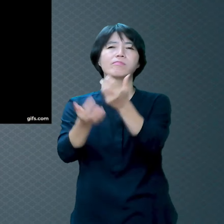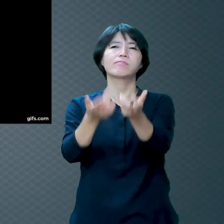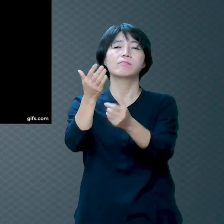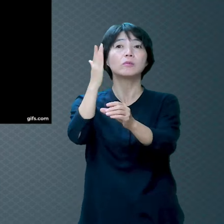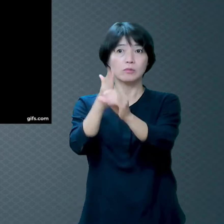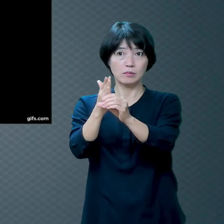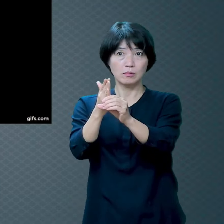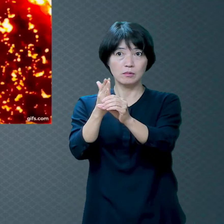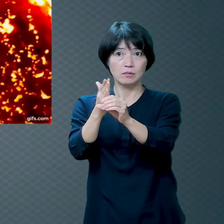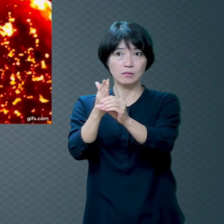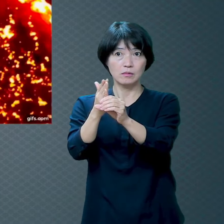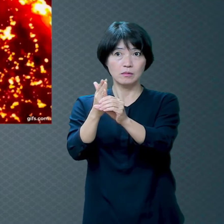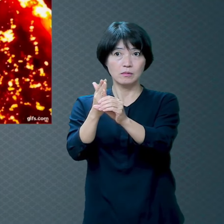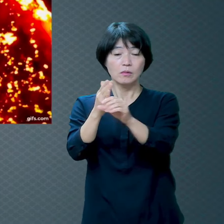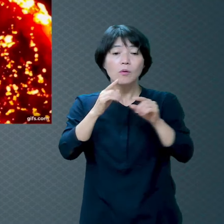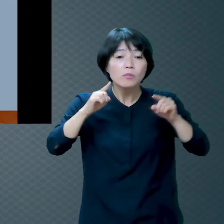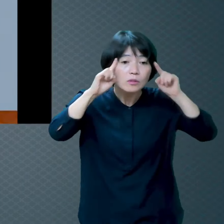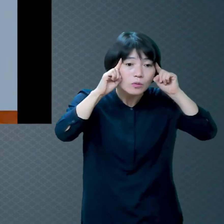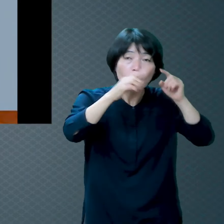생각하십니까?